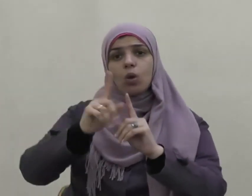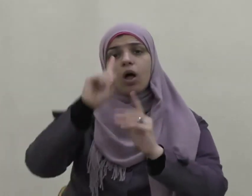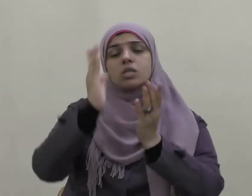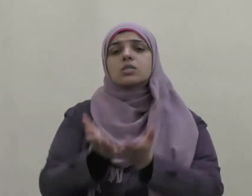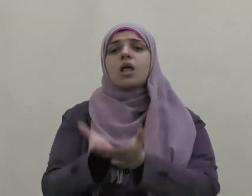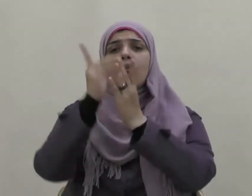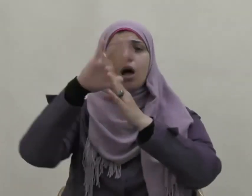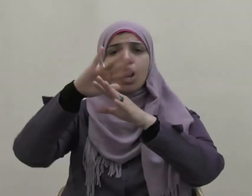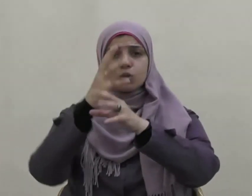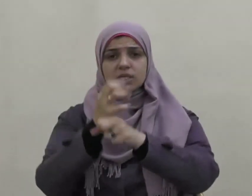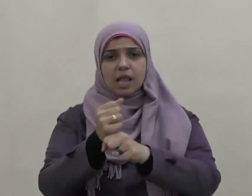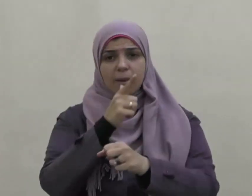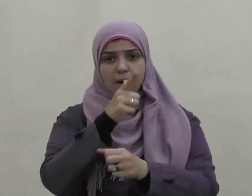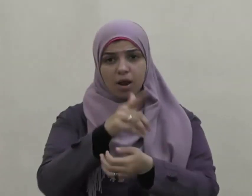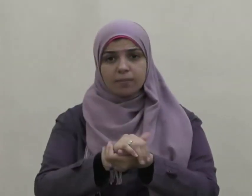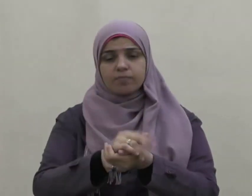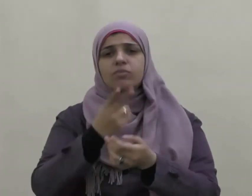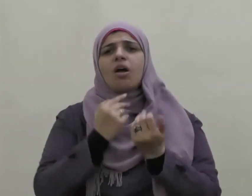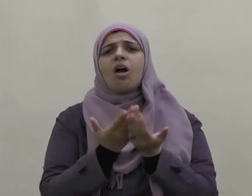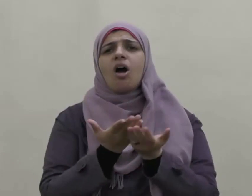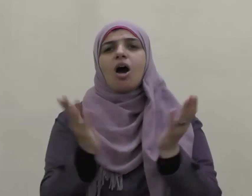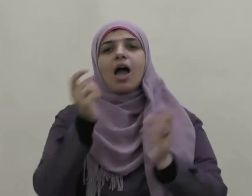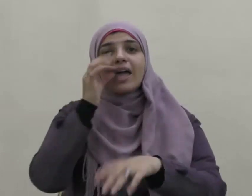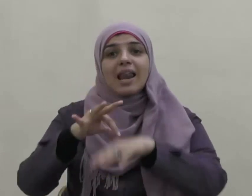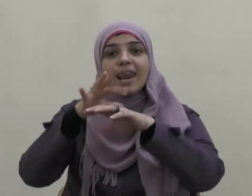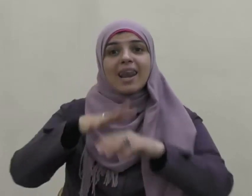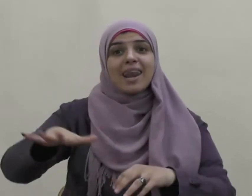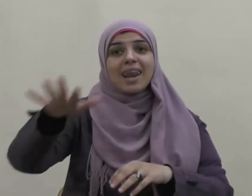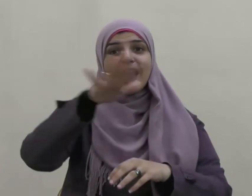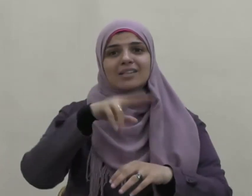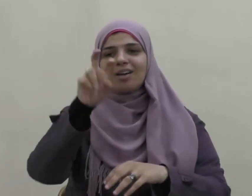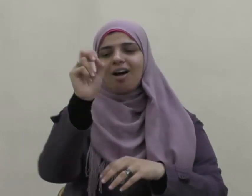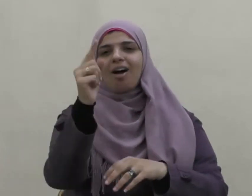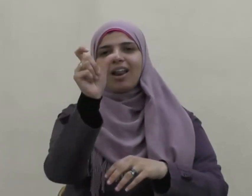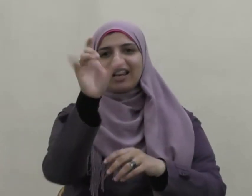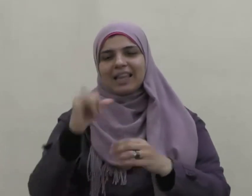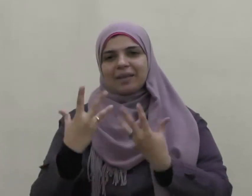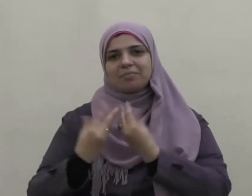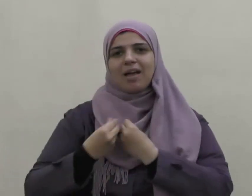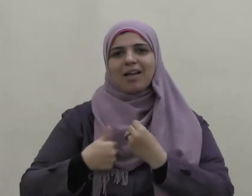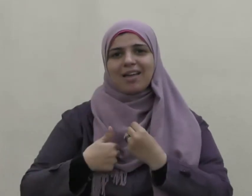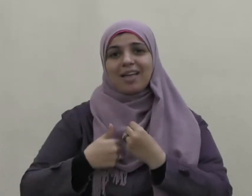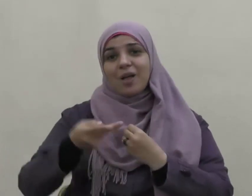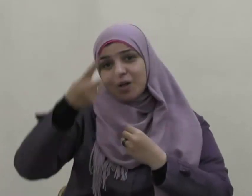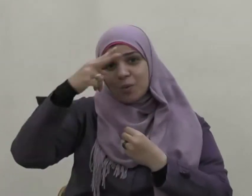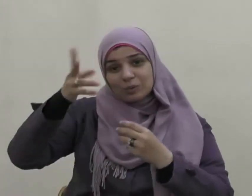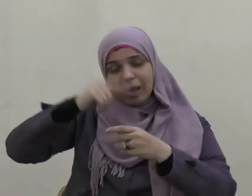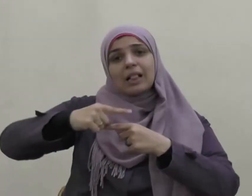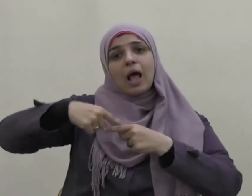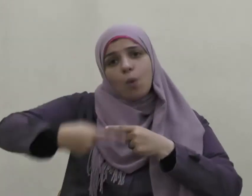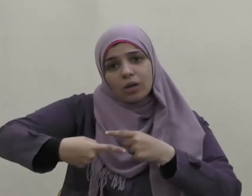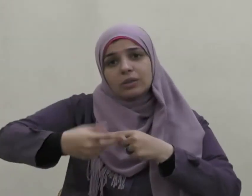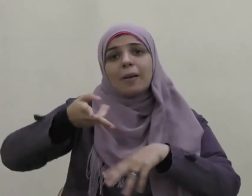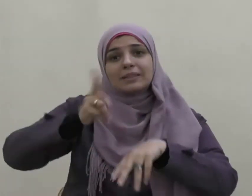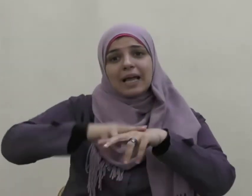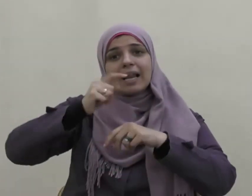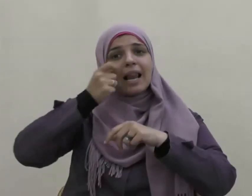وسلم خير الناس قرني ثم الذين يلونهم ثم الذين